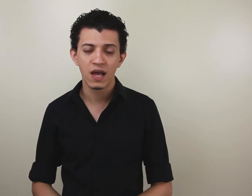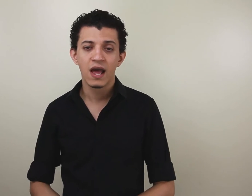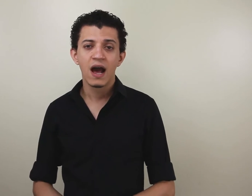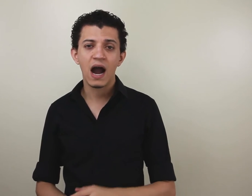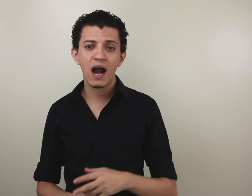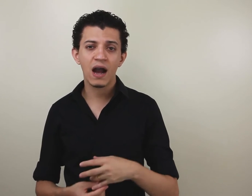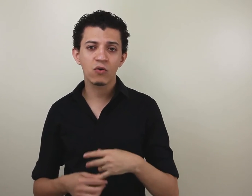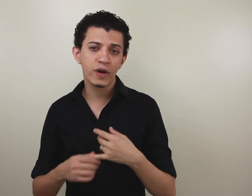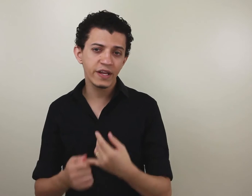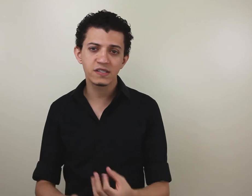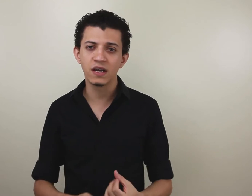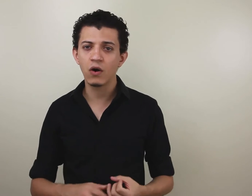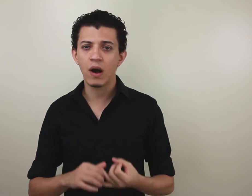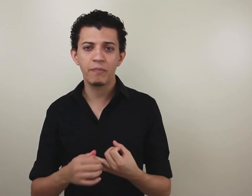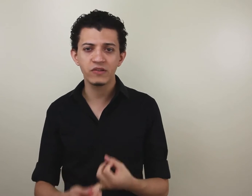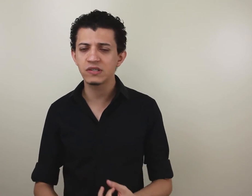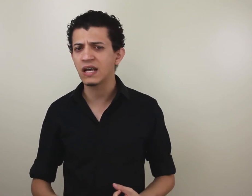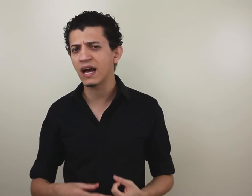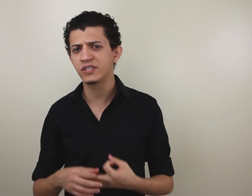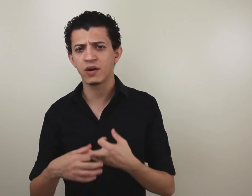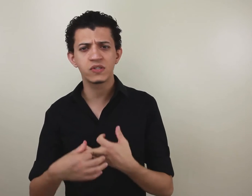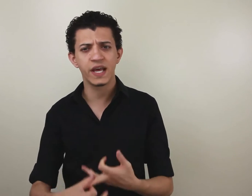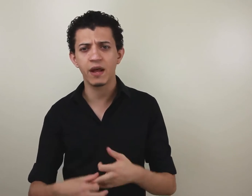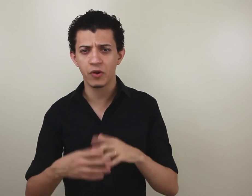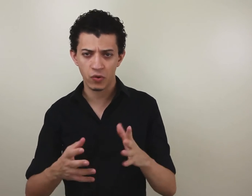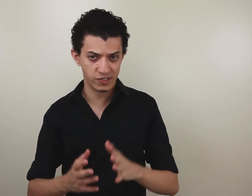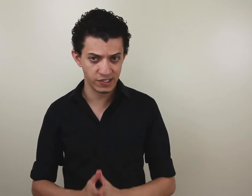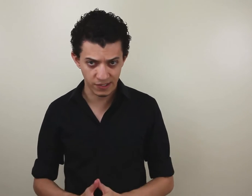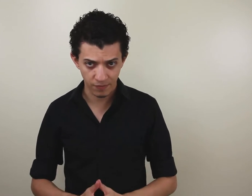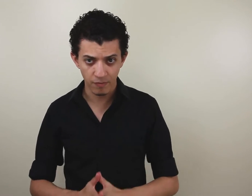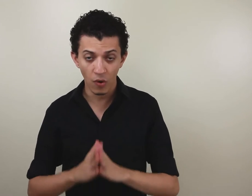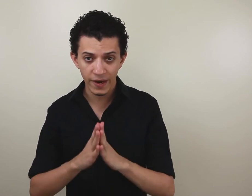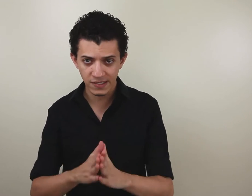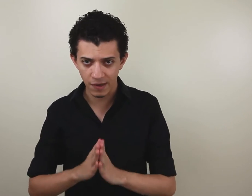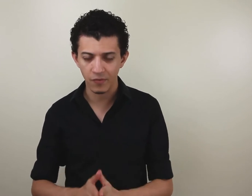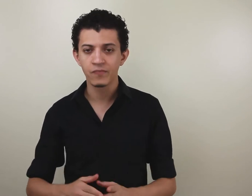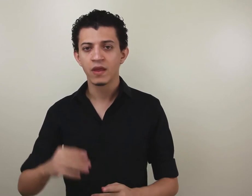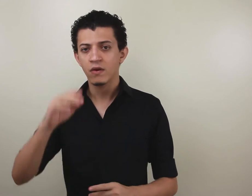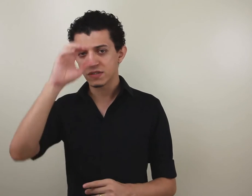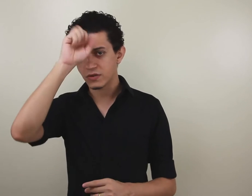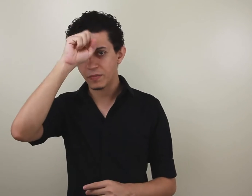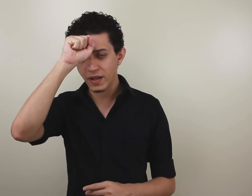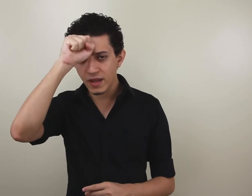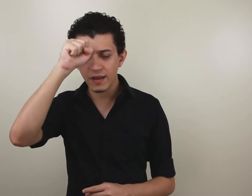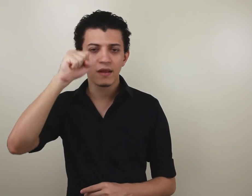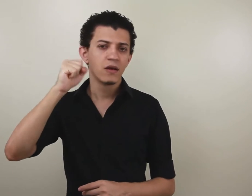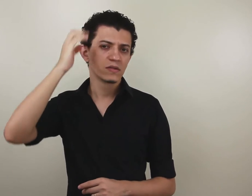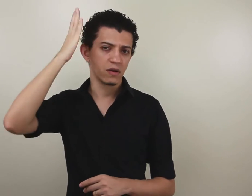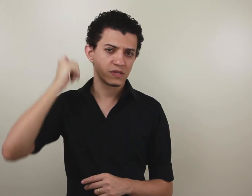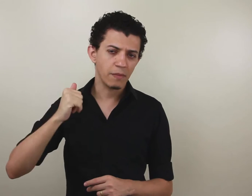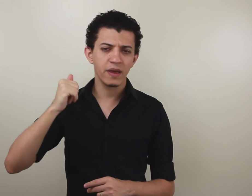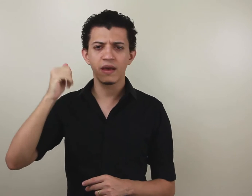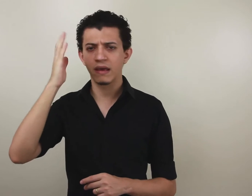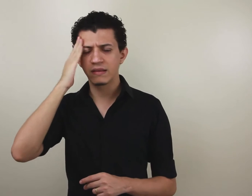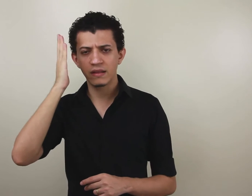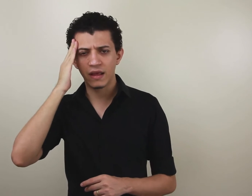à cognição, à aprendizagem, ao cérebro e coisas assim. Por exemplo, sinal de aprender, sinal de saber, entender,